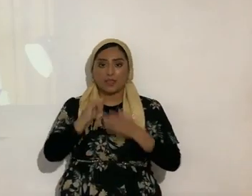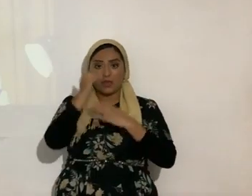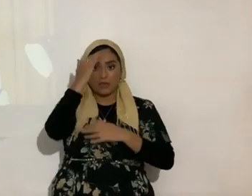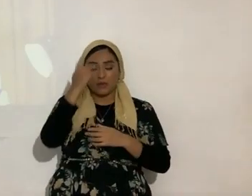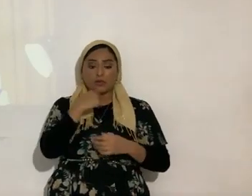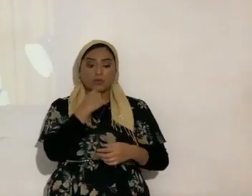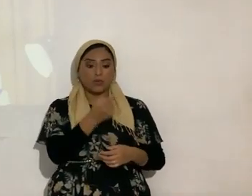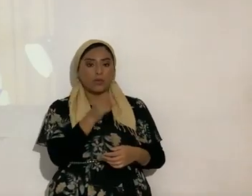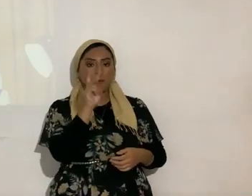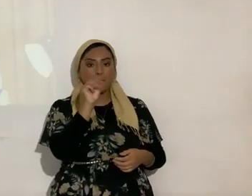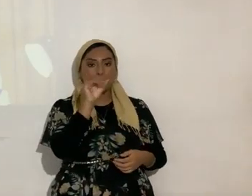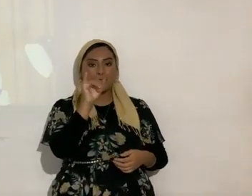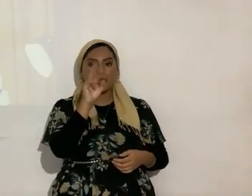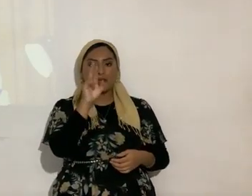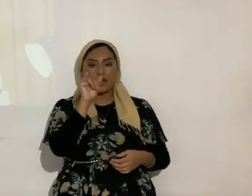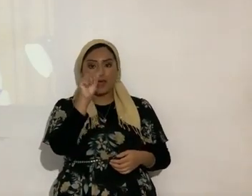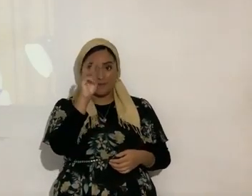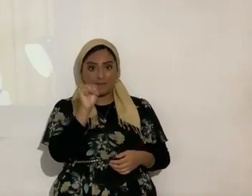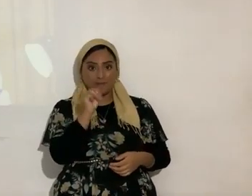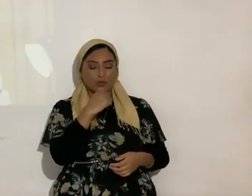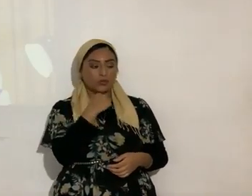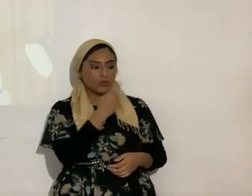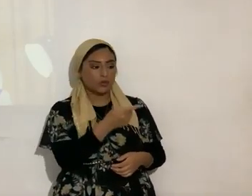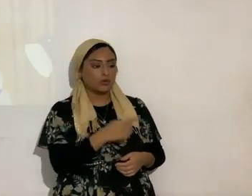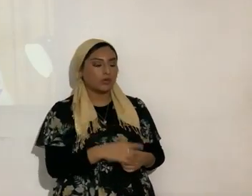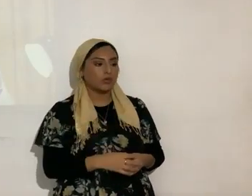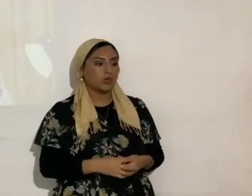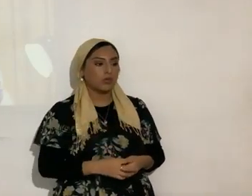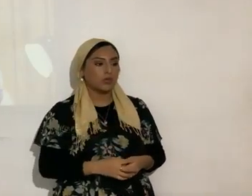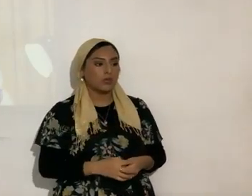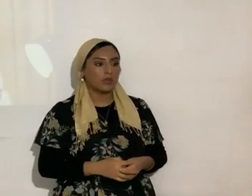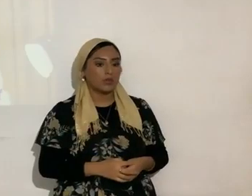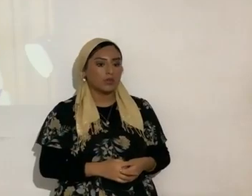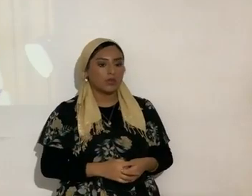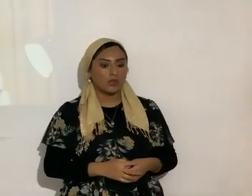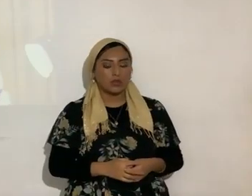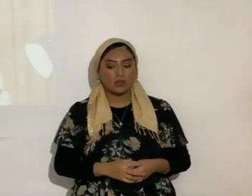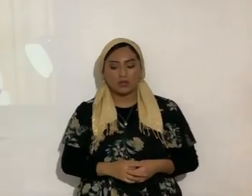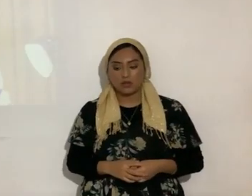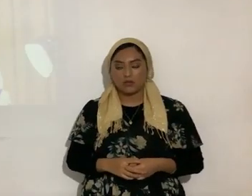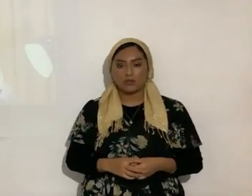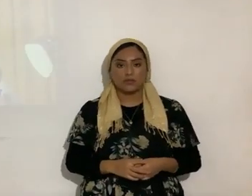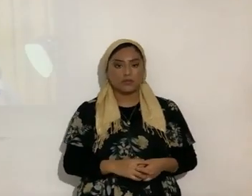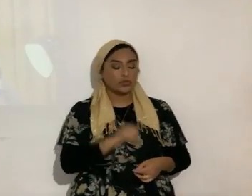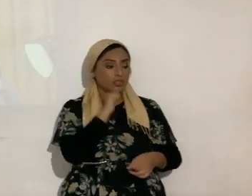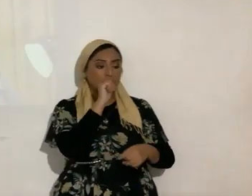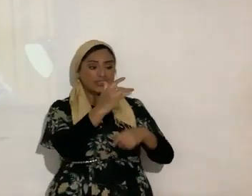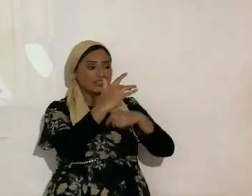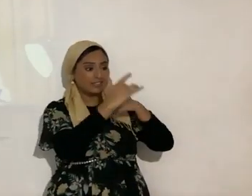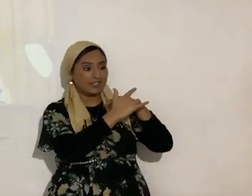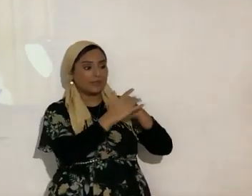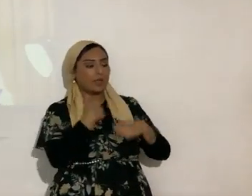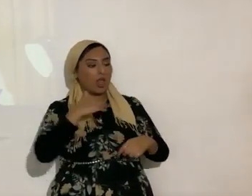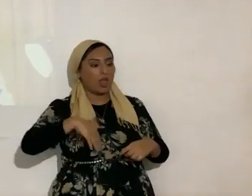María Miriam perdón no estoy pensando en las aducciones perdón a Miriam no me toques no he subido a mi padre